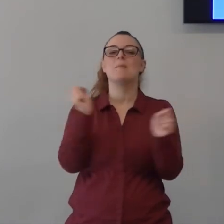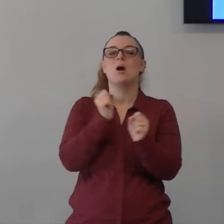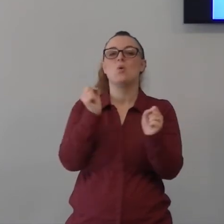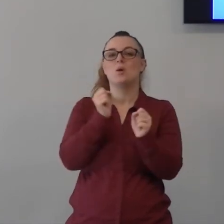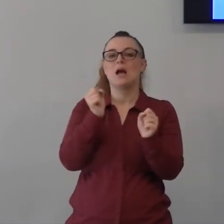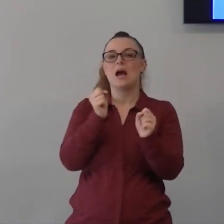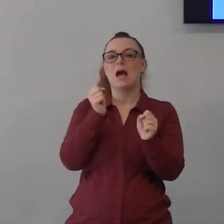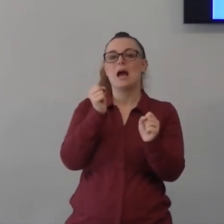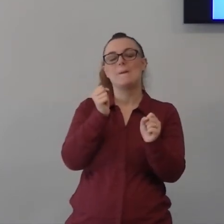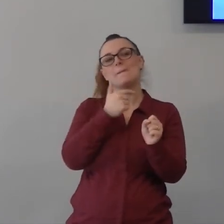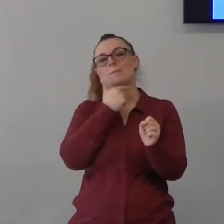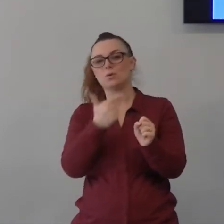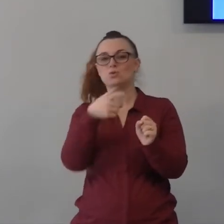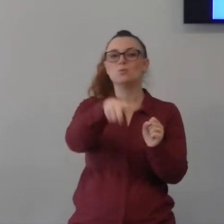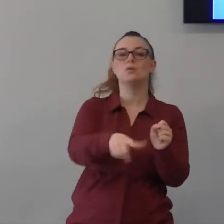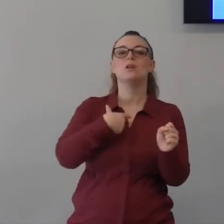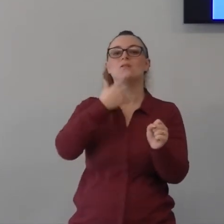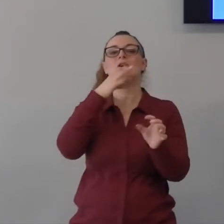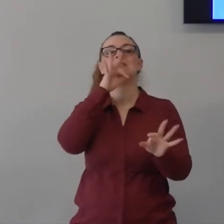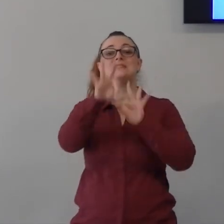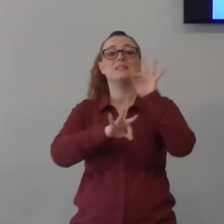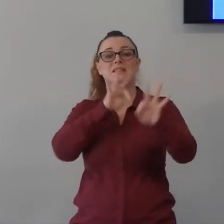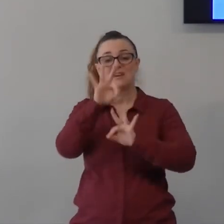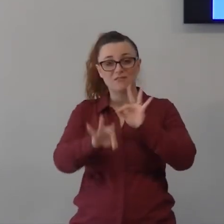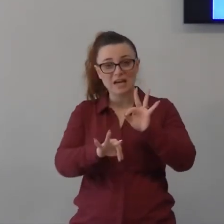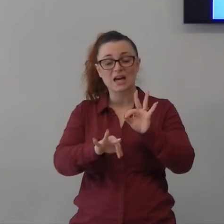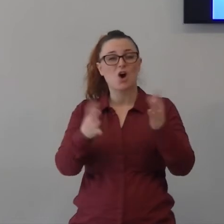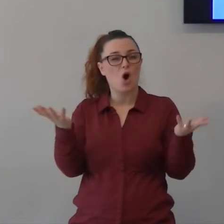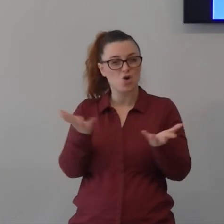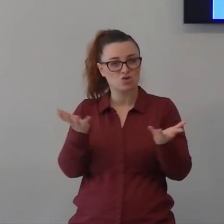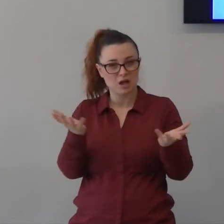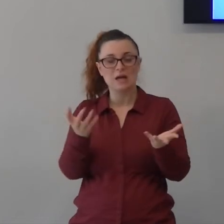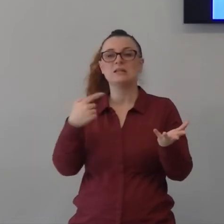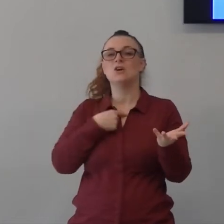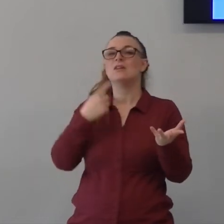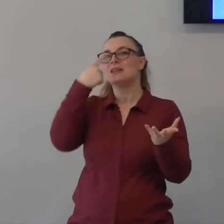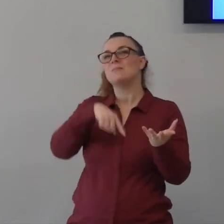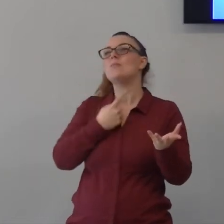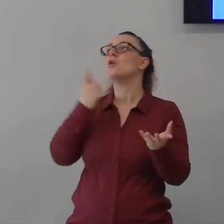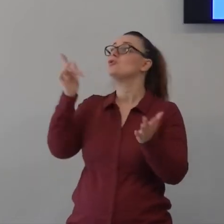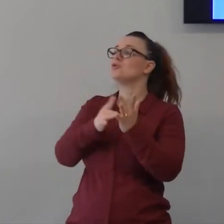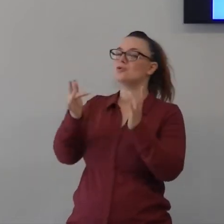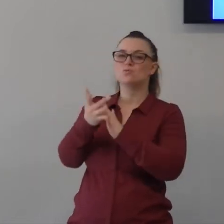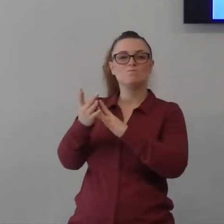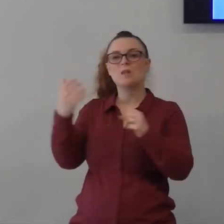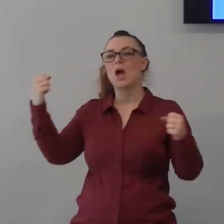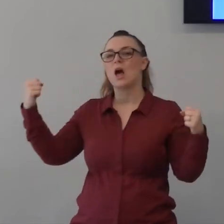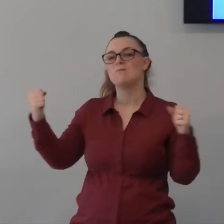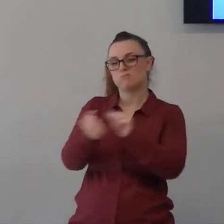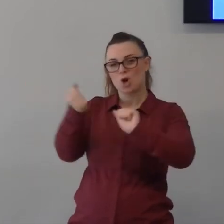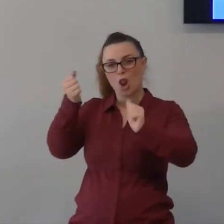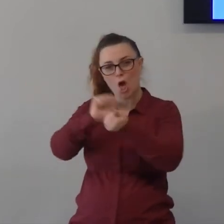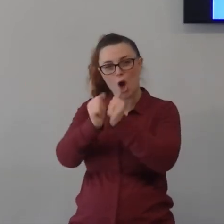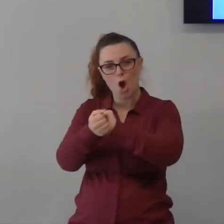stai lottando conto i provvedimenti che il Signore vuole per te che sono i papi di morte abbi